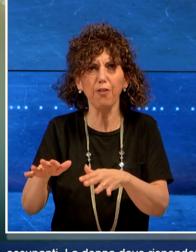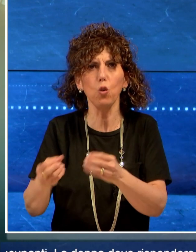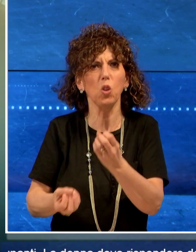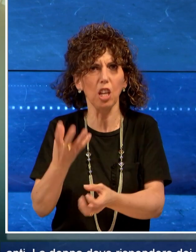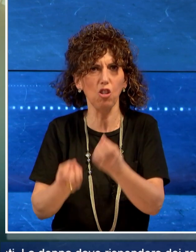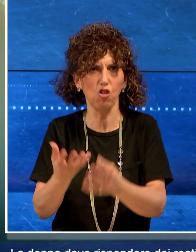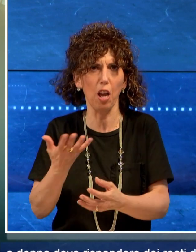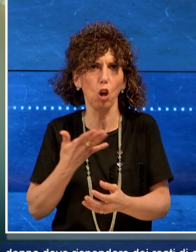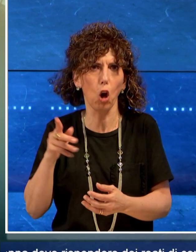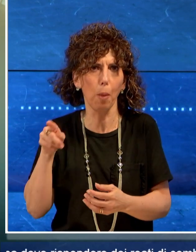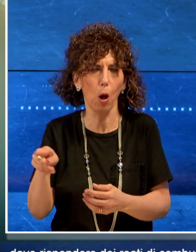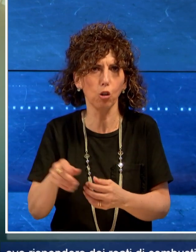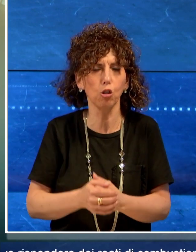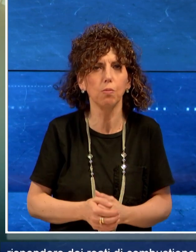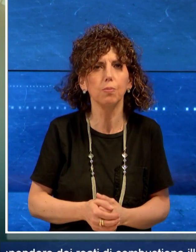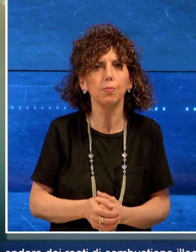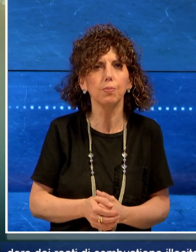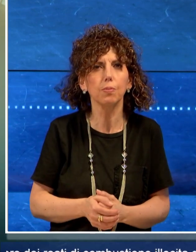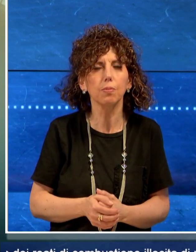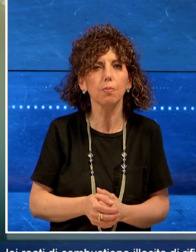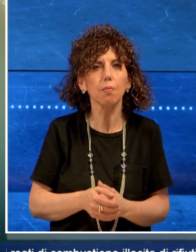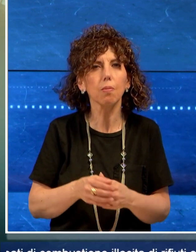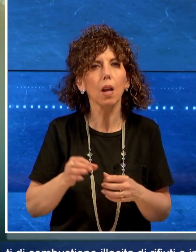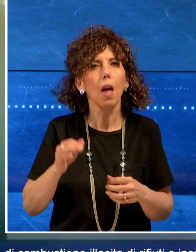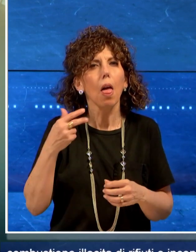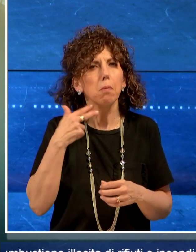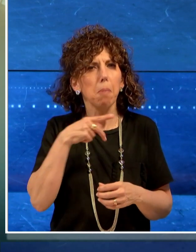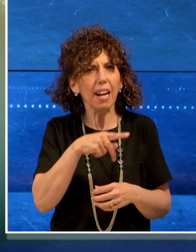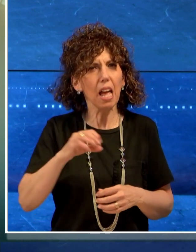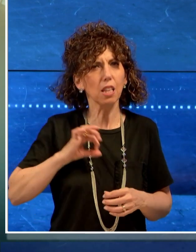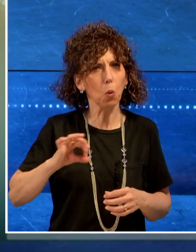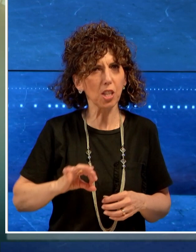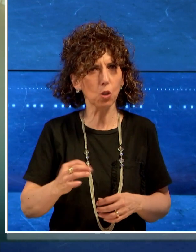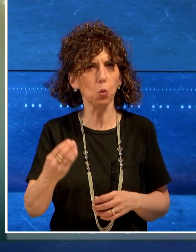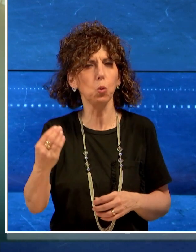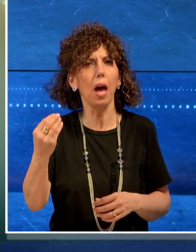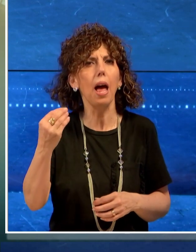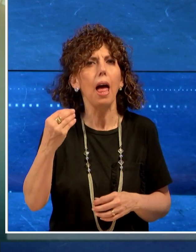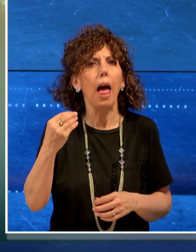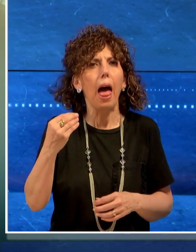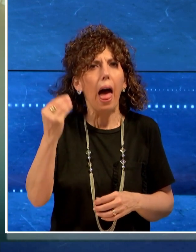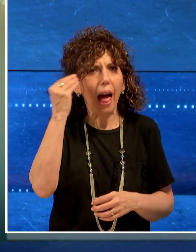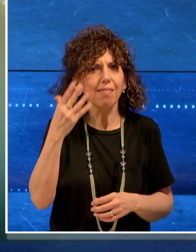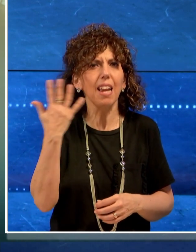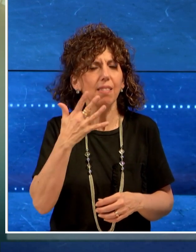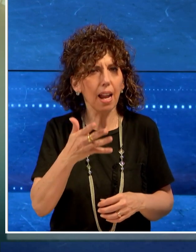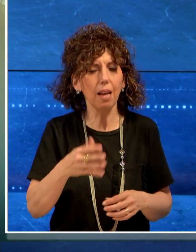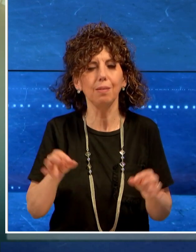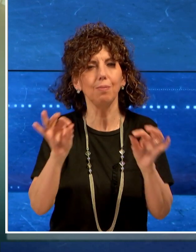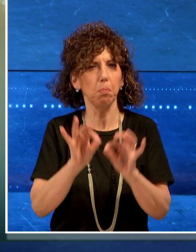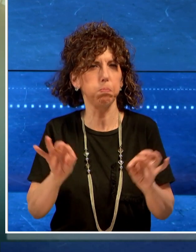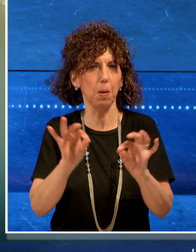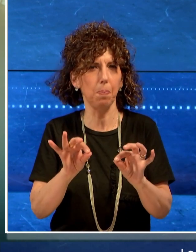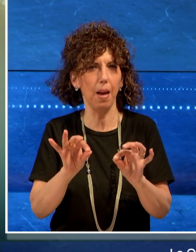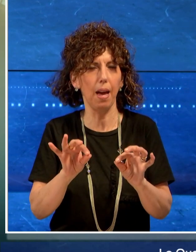colposo. La questura di Barletta Andrea Trani si prepara ad accogliere